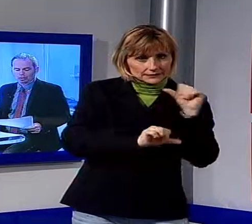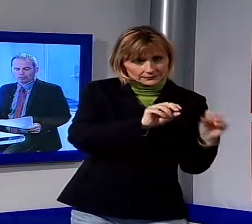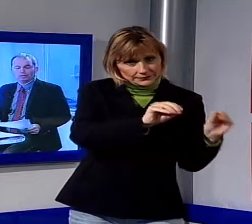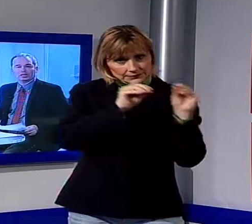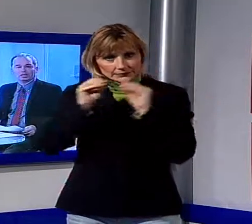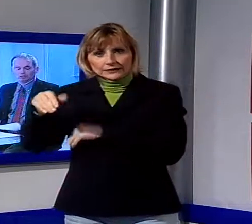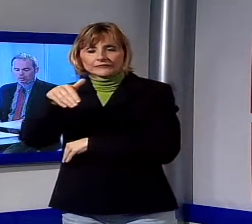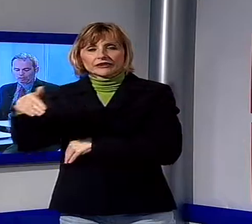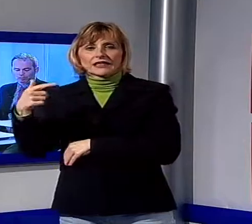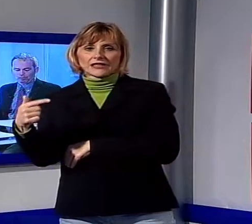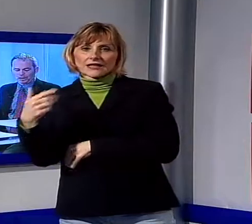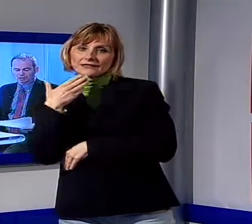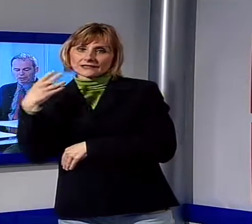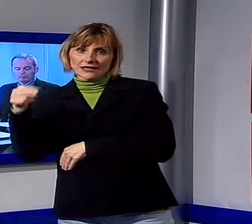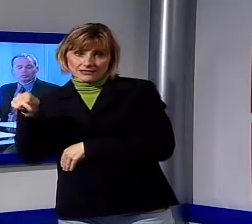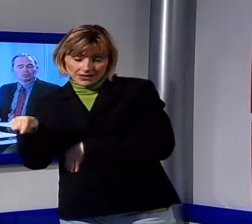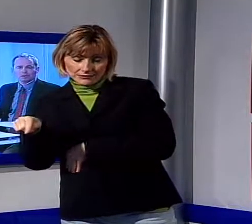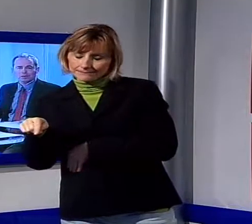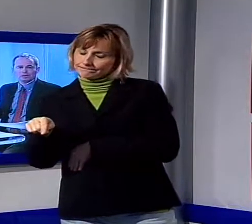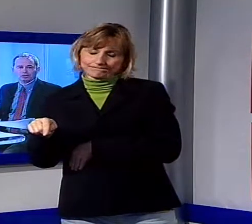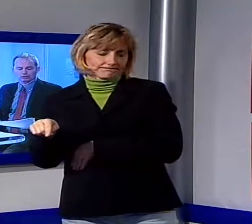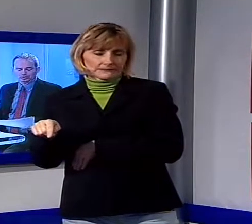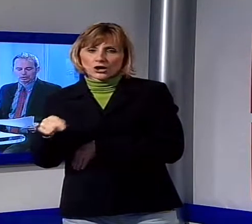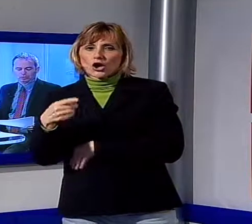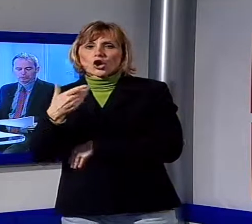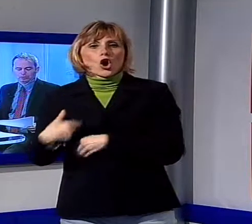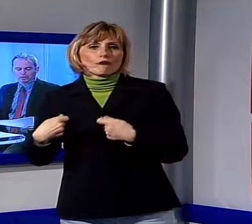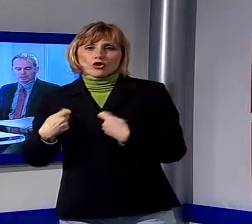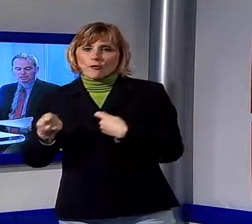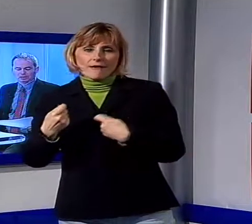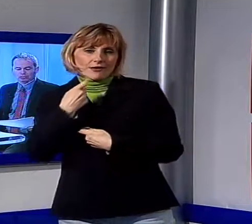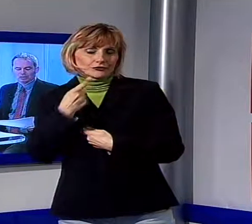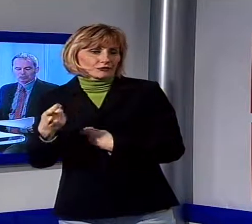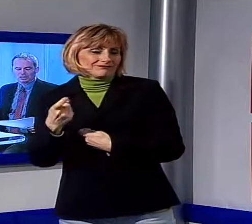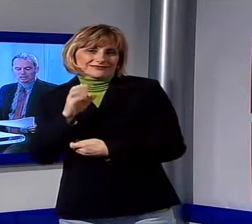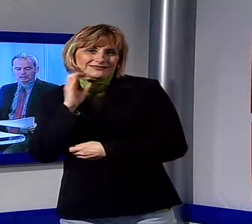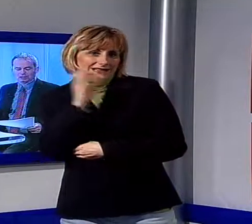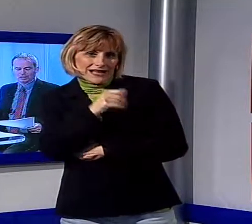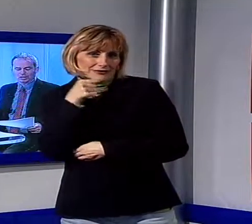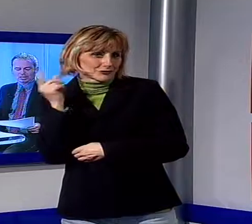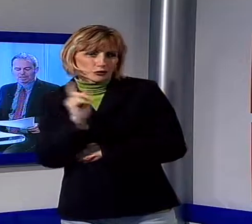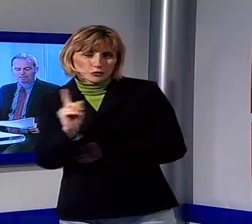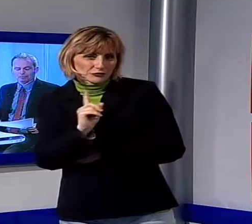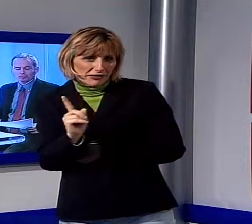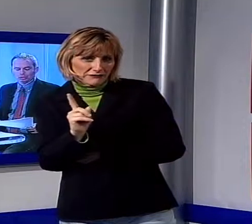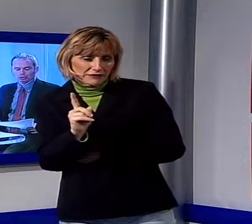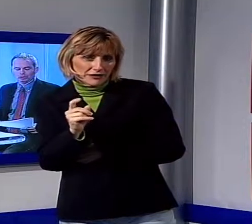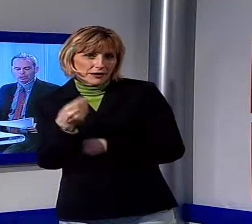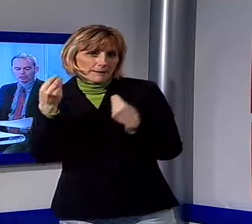comunicato la Confcommercio. Non ci sarebbero le condizioni per portare avanti una simile azione legale. Nelle ultime ore però